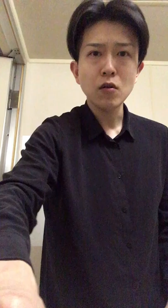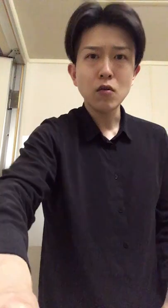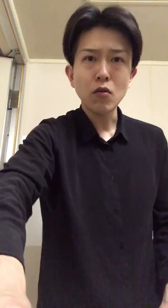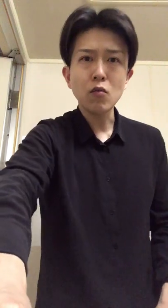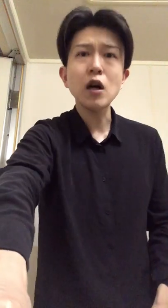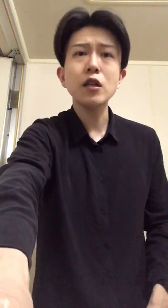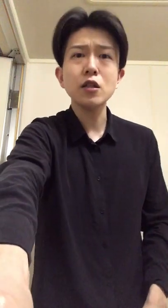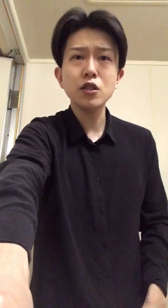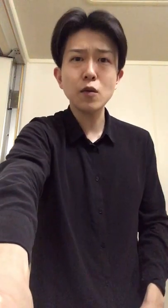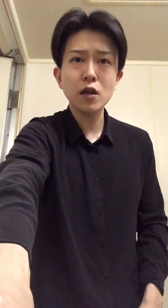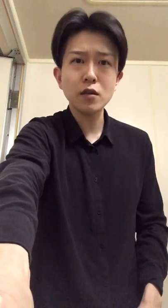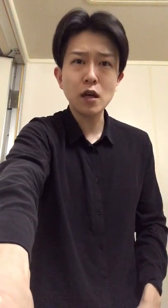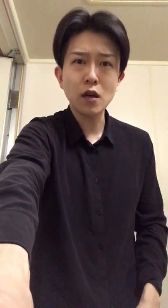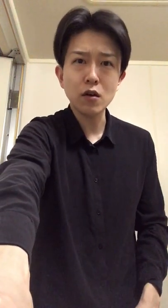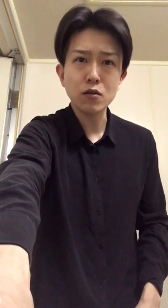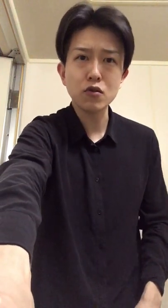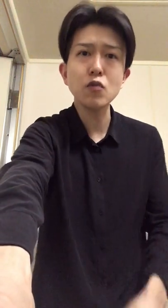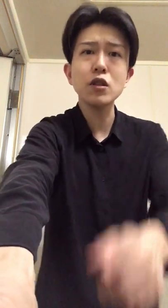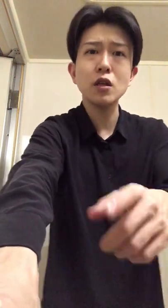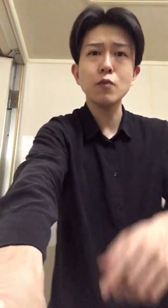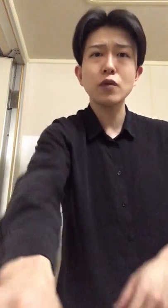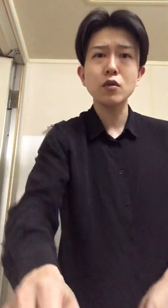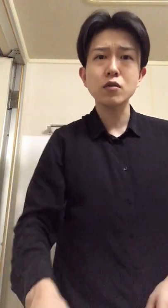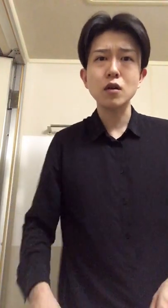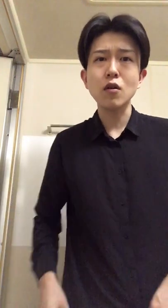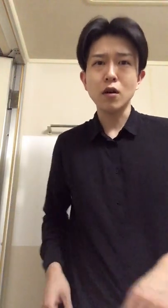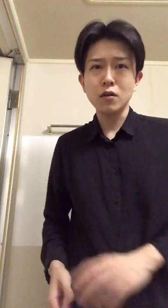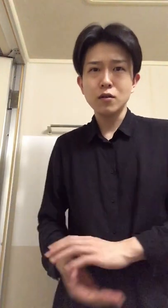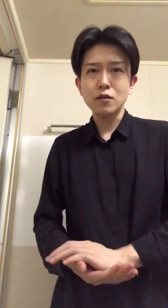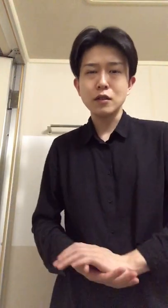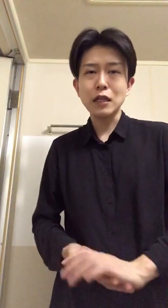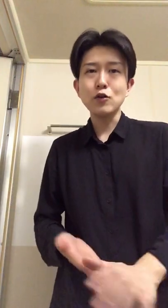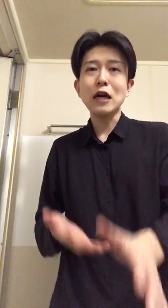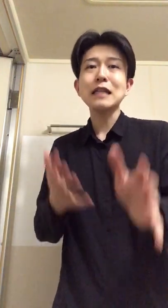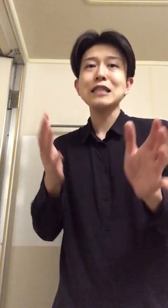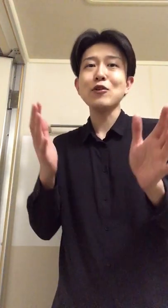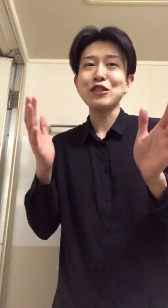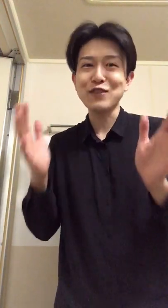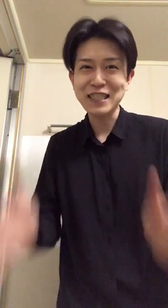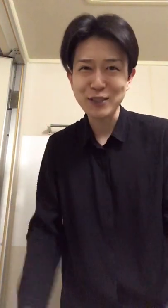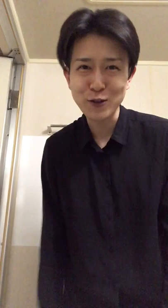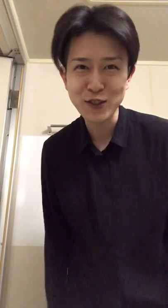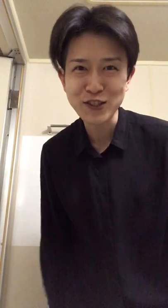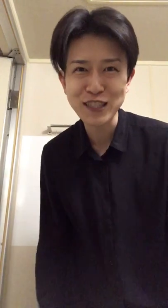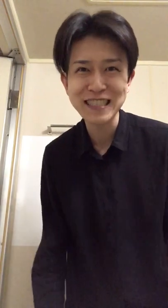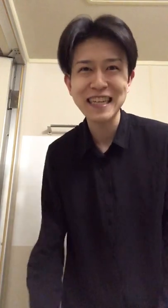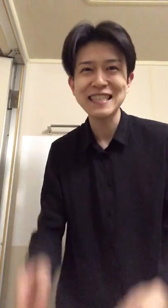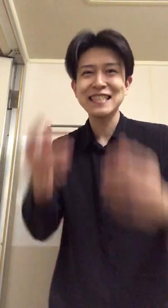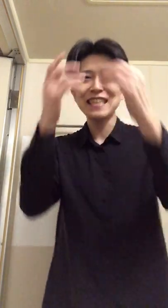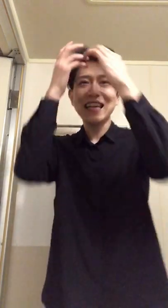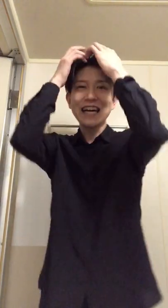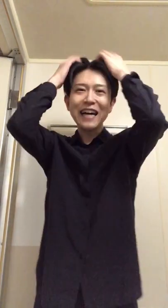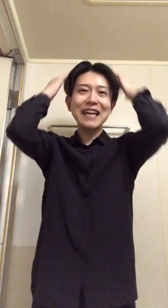お前何様なんだよクソみたいなプライド捨てろっていう話をしますどうも後藤照樹ですはい